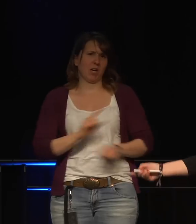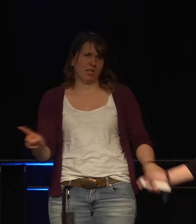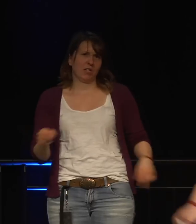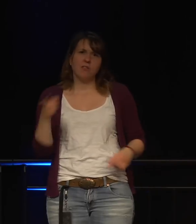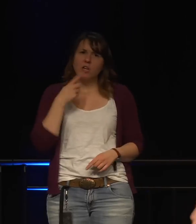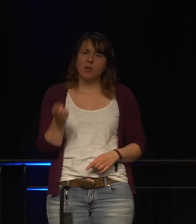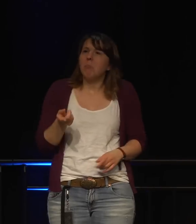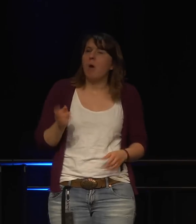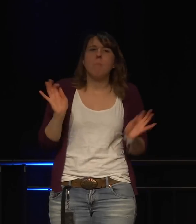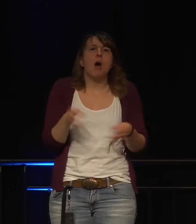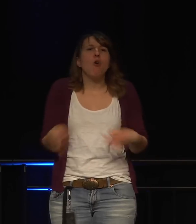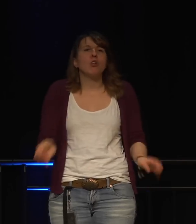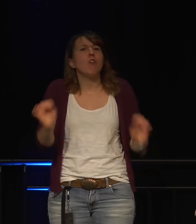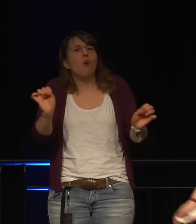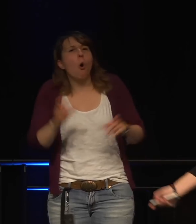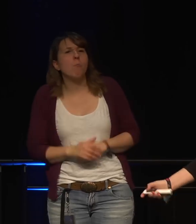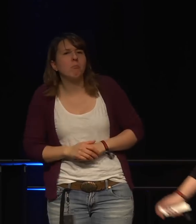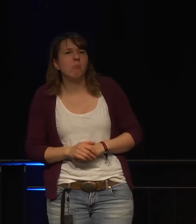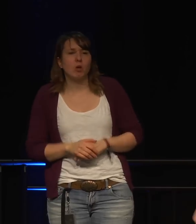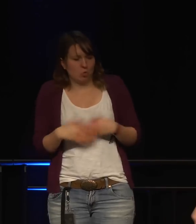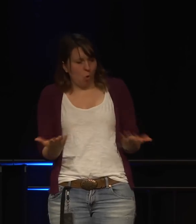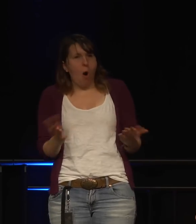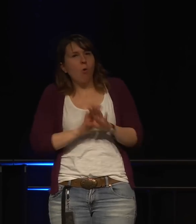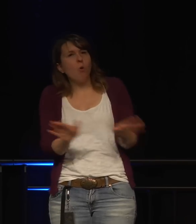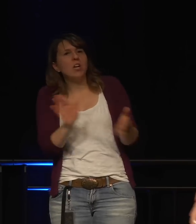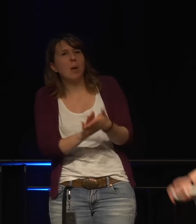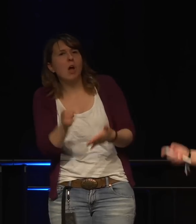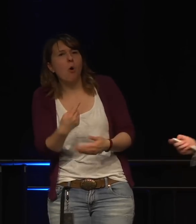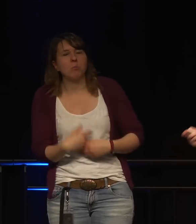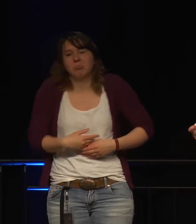Ach, das brauchen wir nicht. Warum sollen wir das machen? Nein.